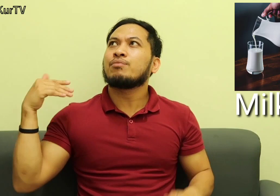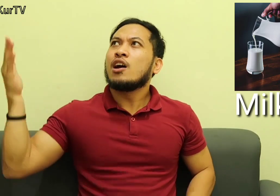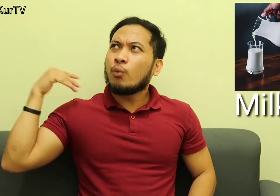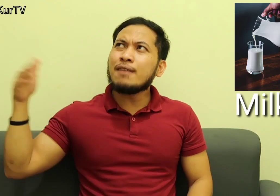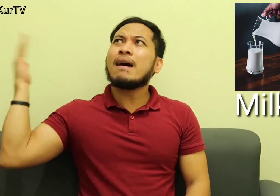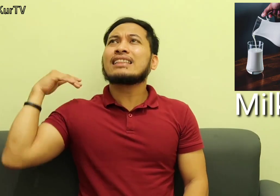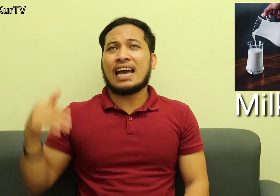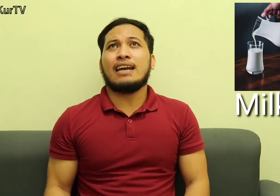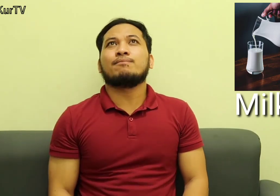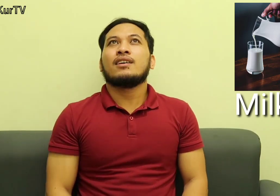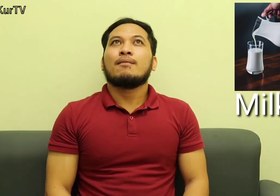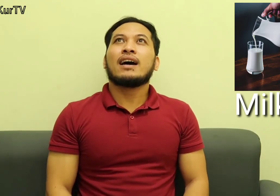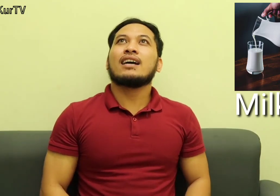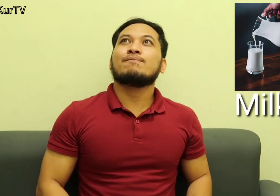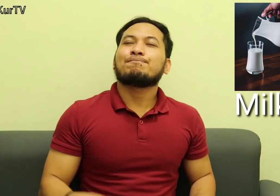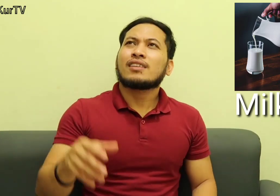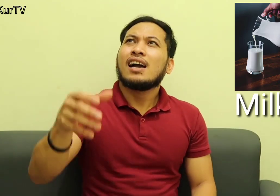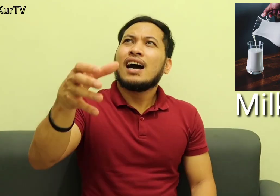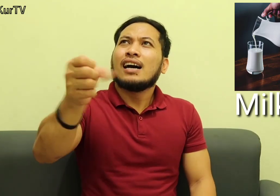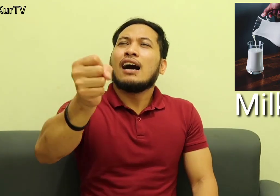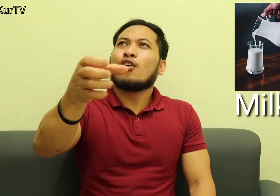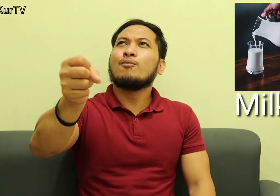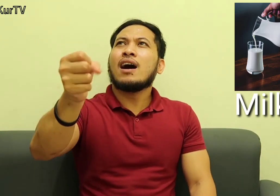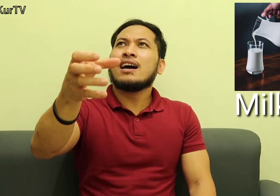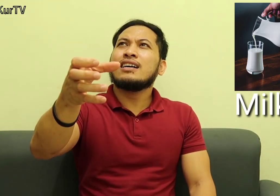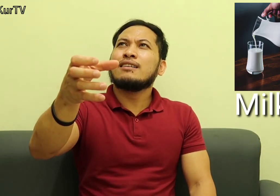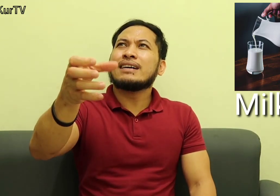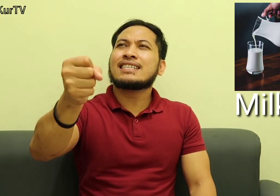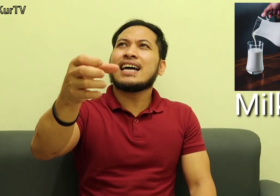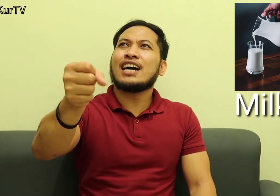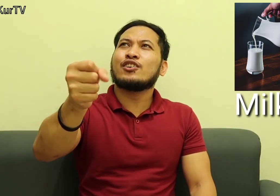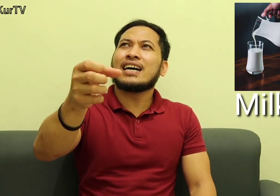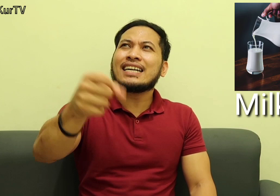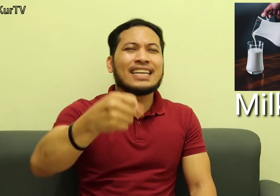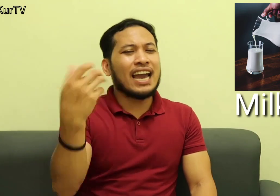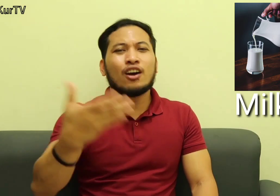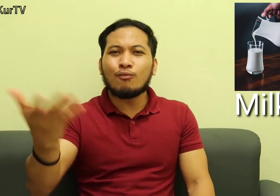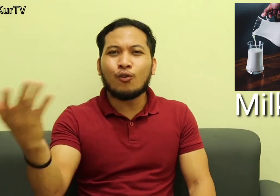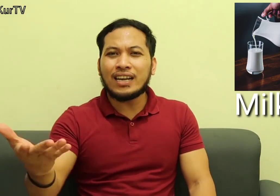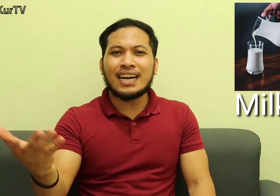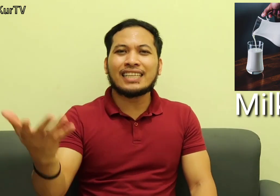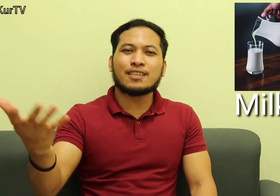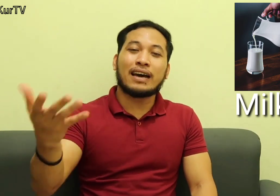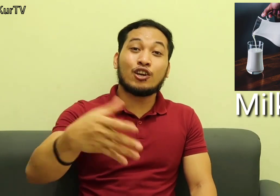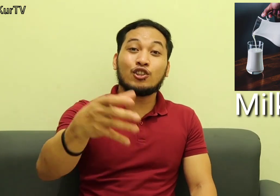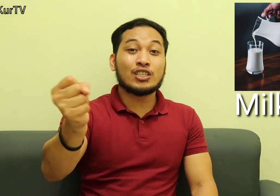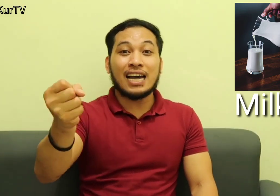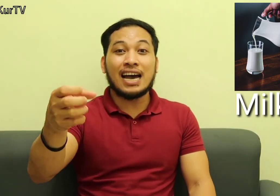Way back time Parang Kung ang Mas na ano Nakasanayan na kumukuha ng gatas Parang yun doon sa